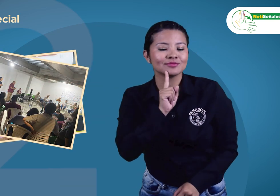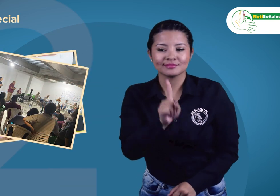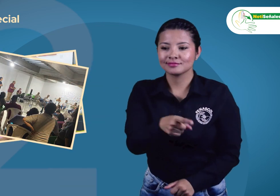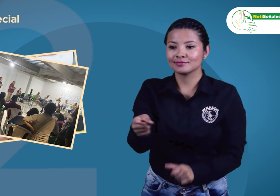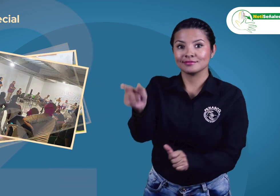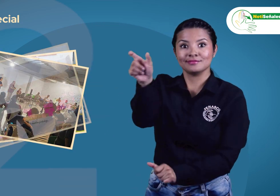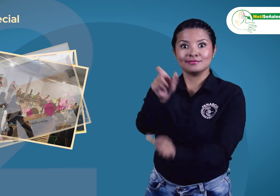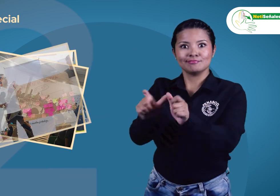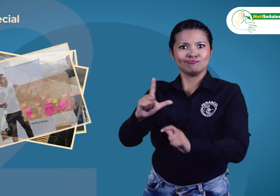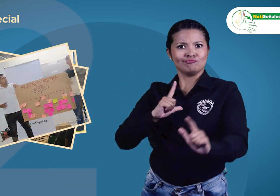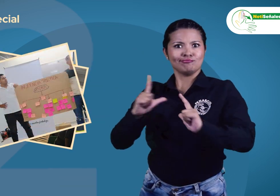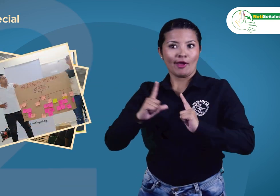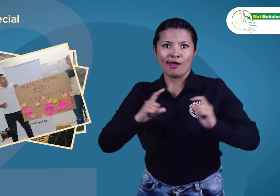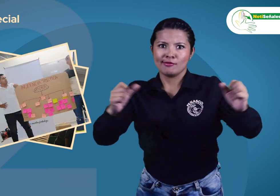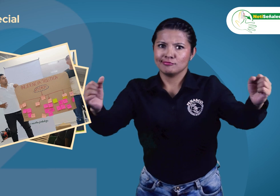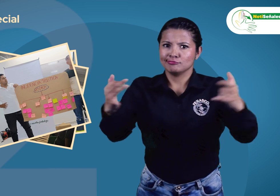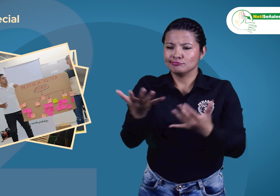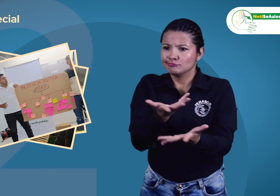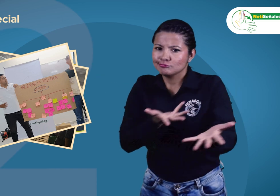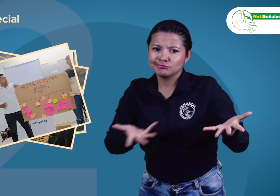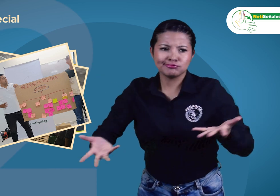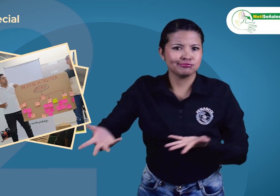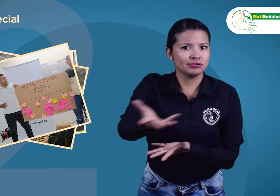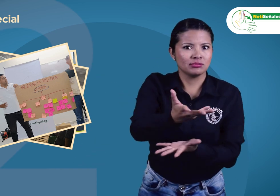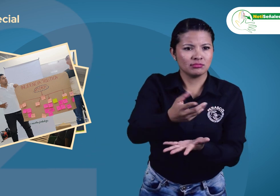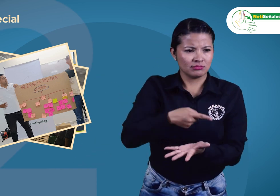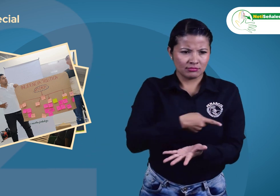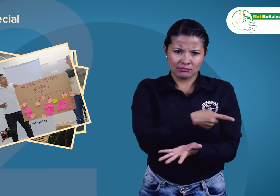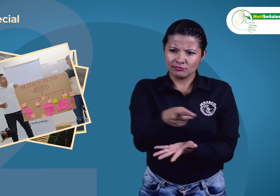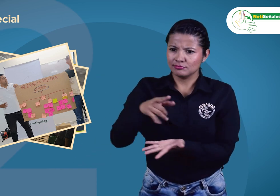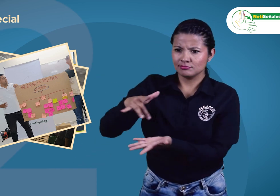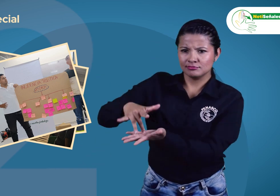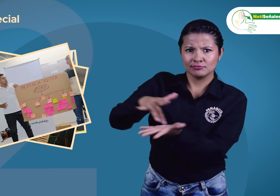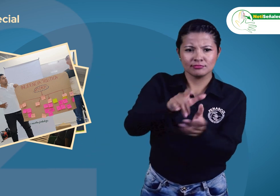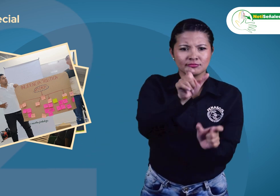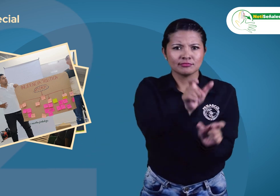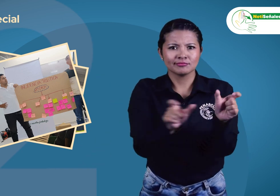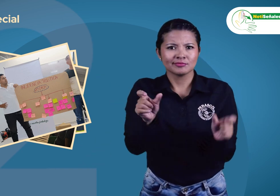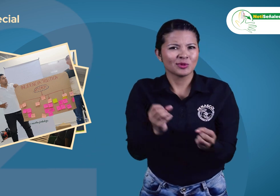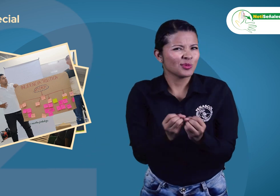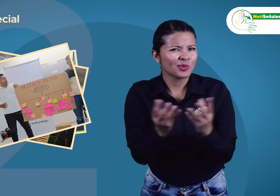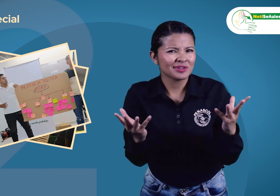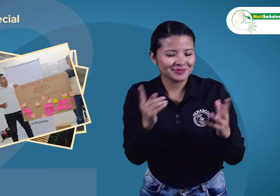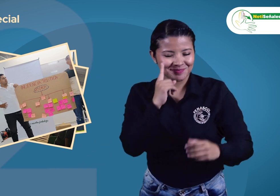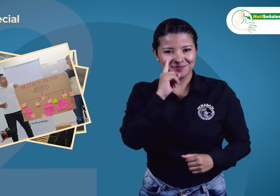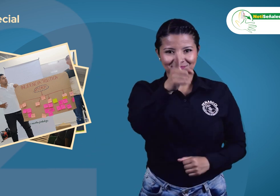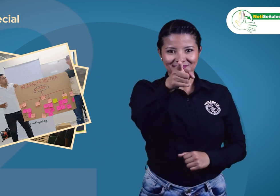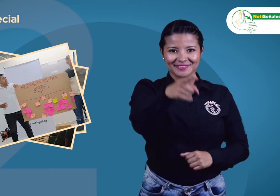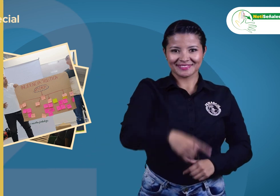de diálogo y construcción el número de participantes fue mira